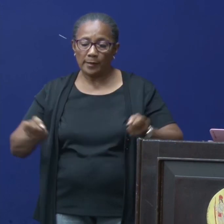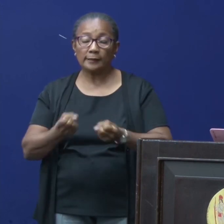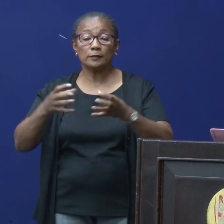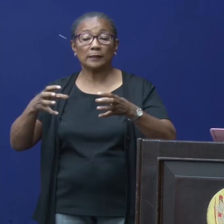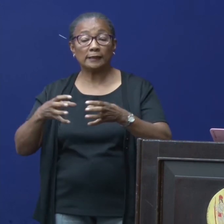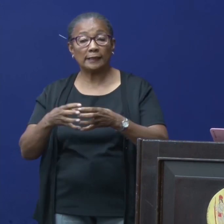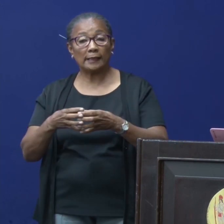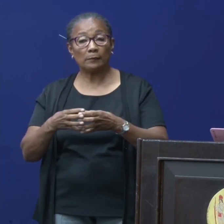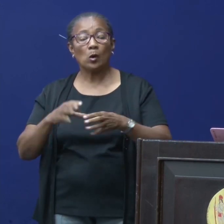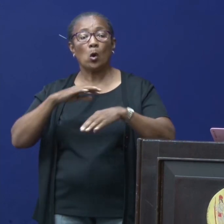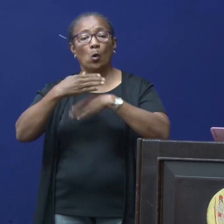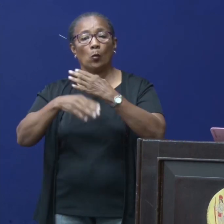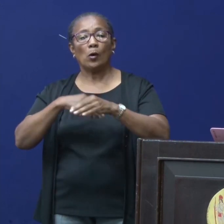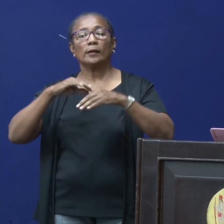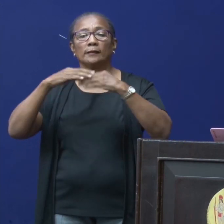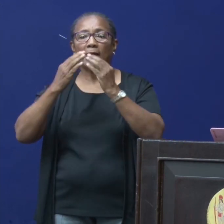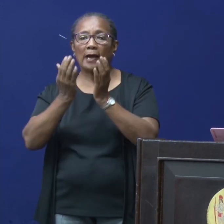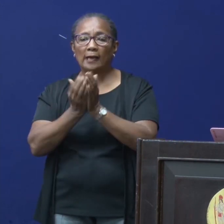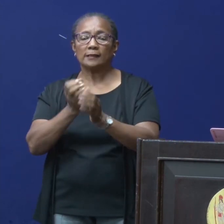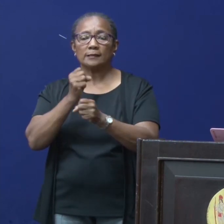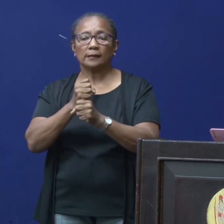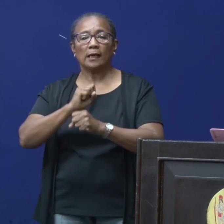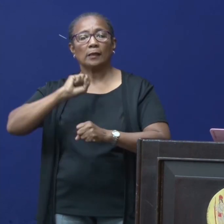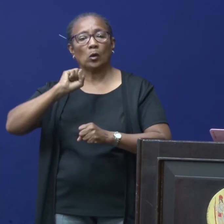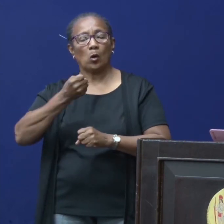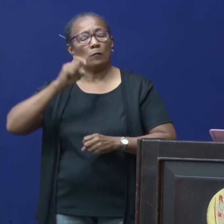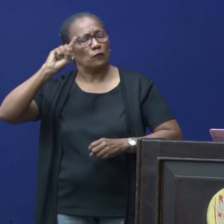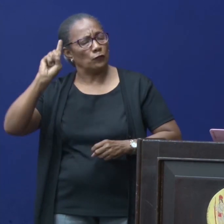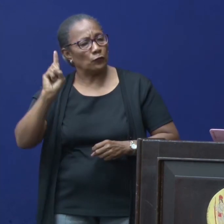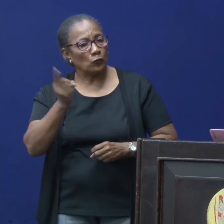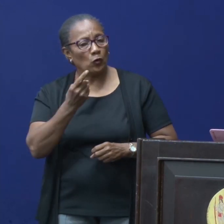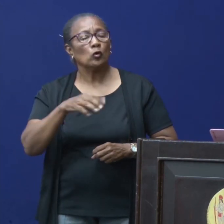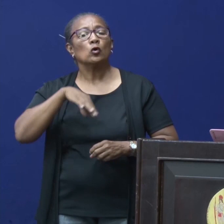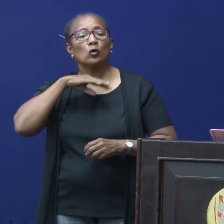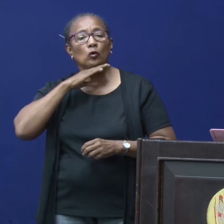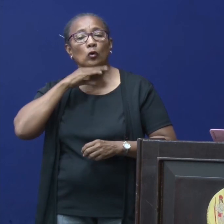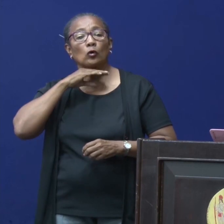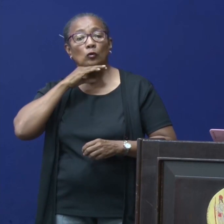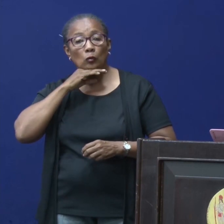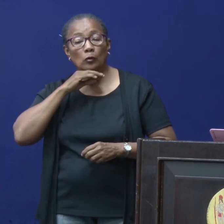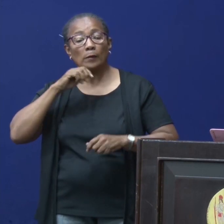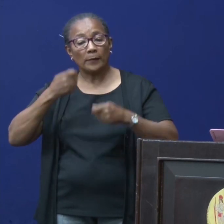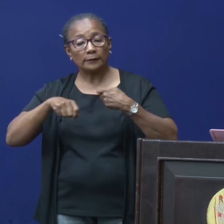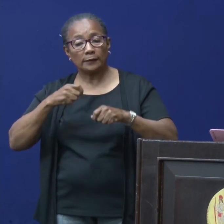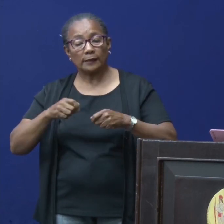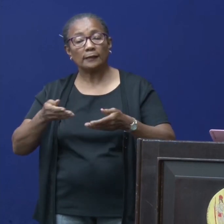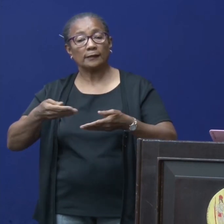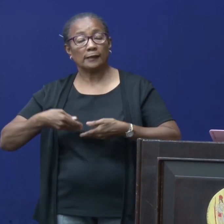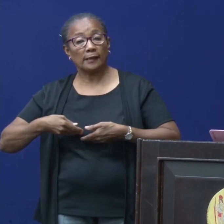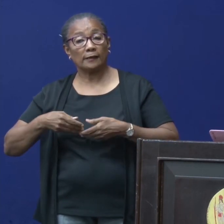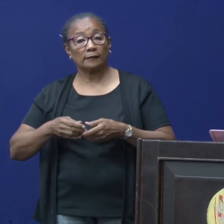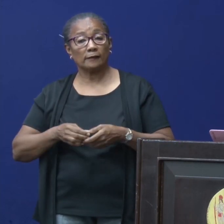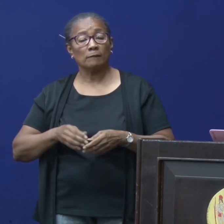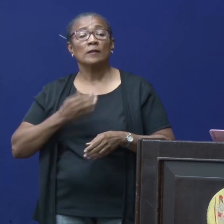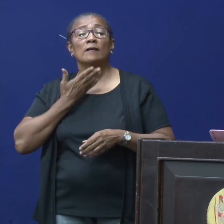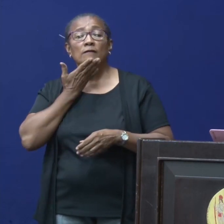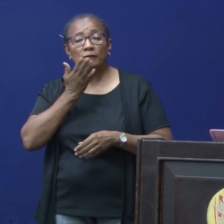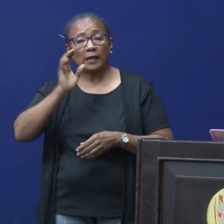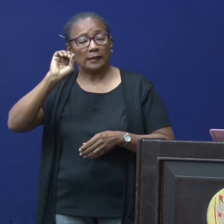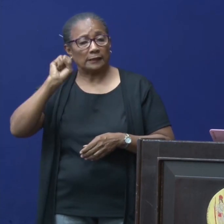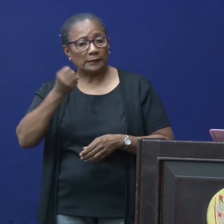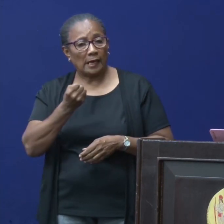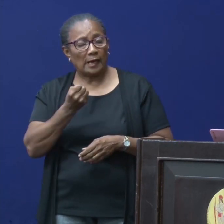worden alle efforts gedaan om zo spoedig mogelijk genoeg PPE's binnen te krijgen. Ik vraag daarom